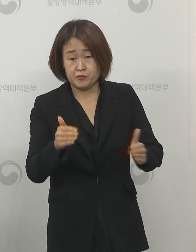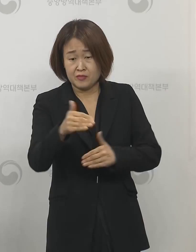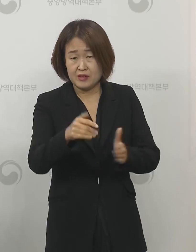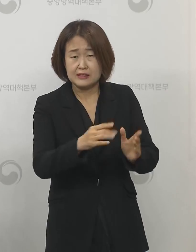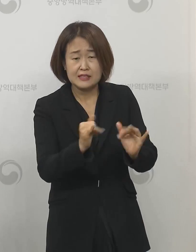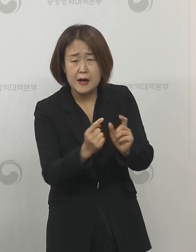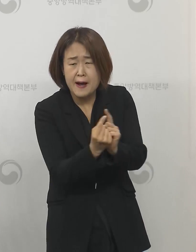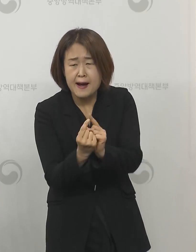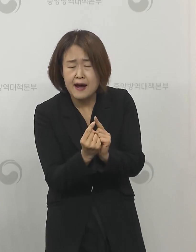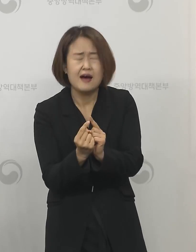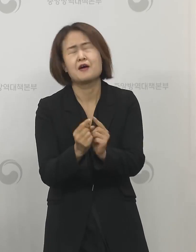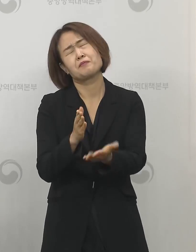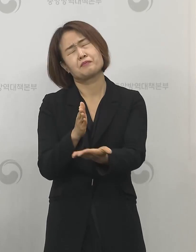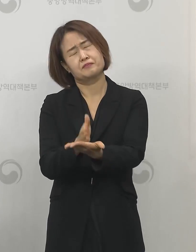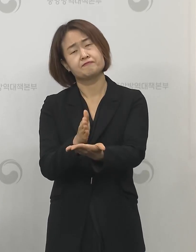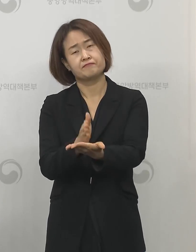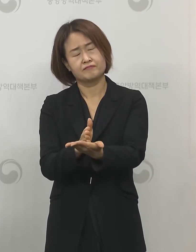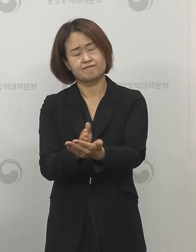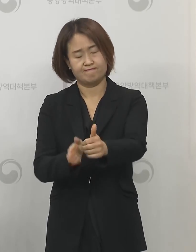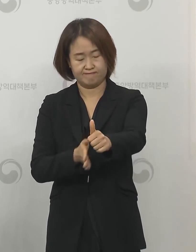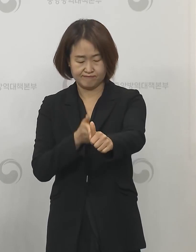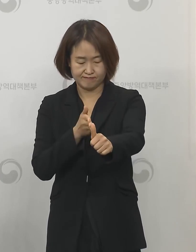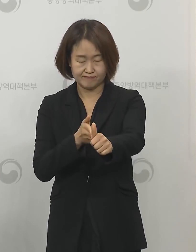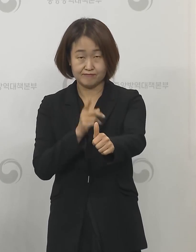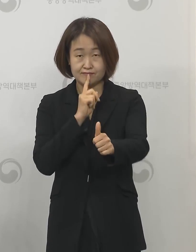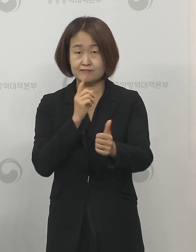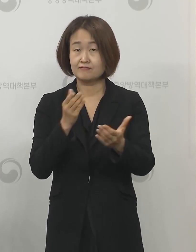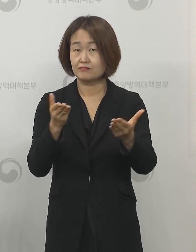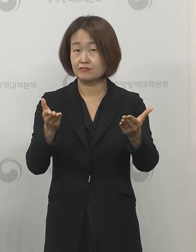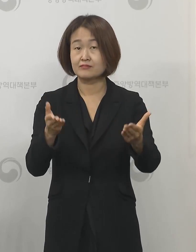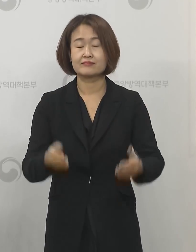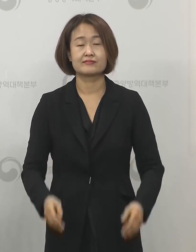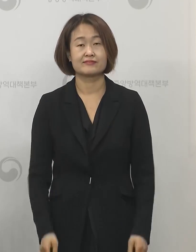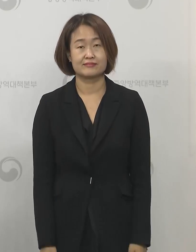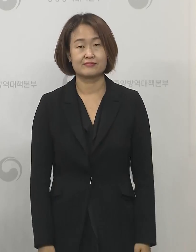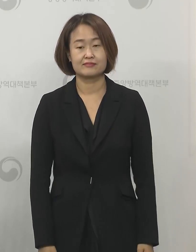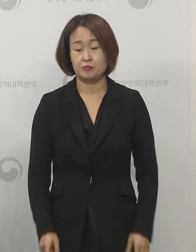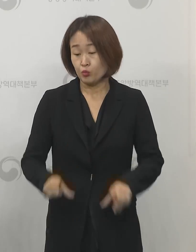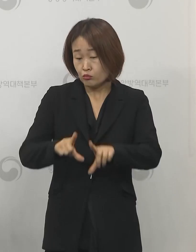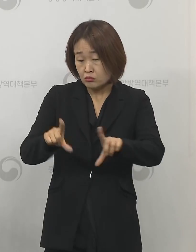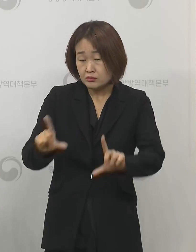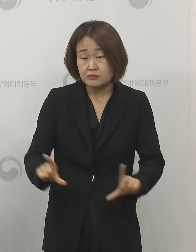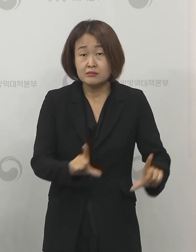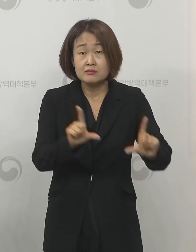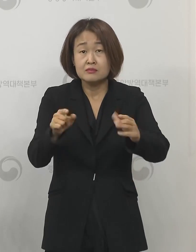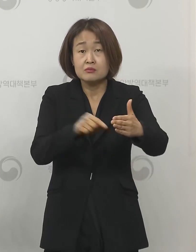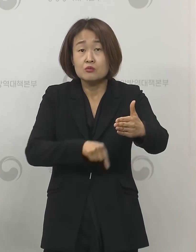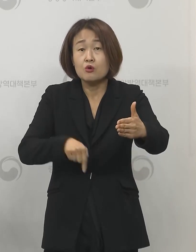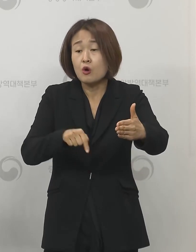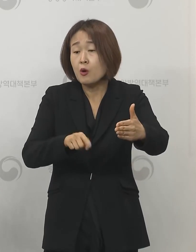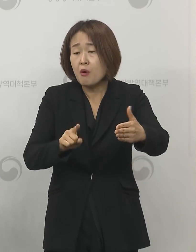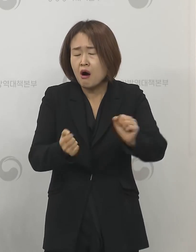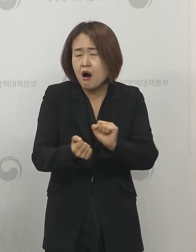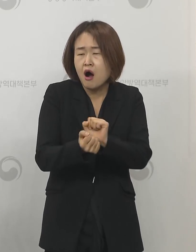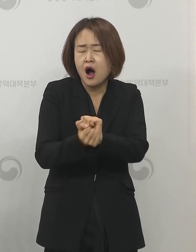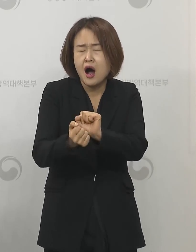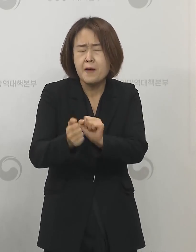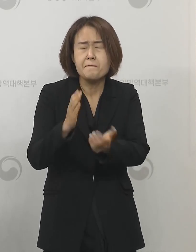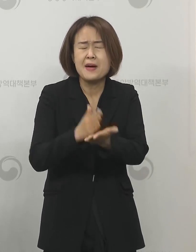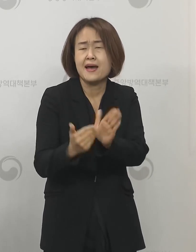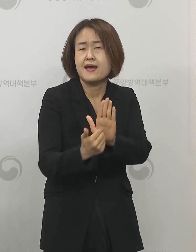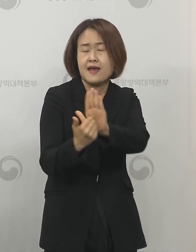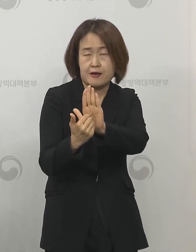접촉을 계속 삼가해 주실 것을 당부를 드립니다 일상생활 속에서의 이런 감염 예방 활동이